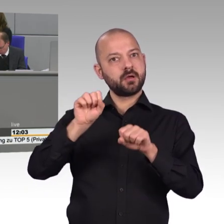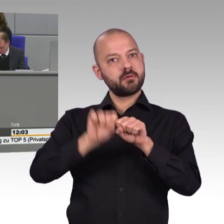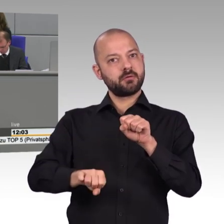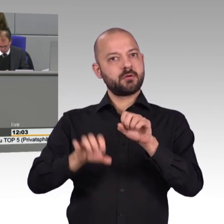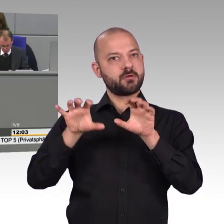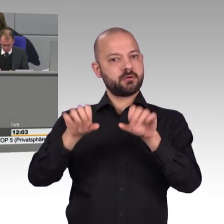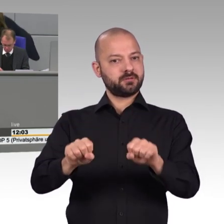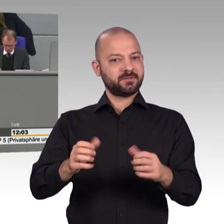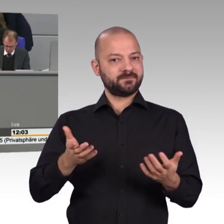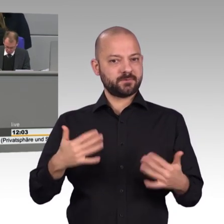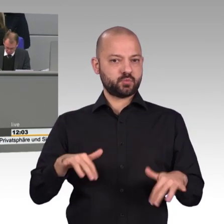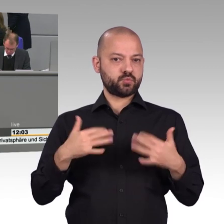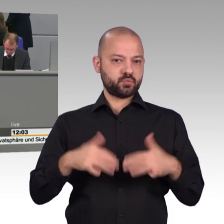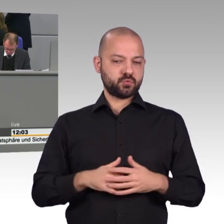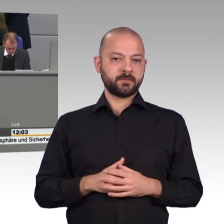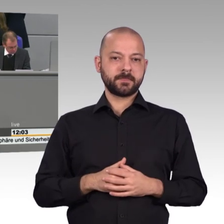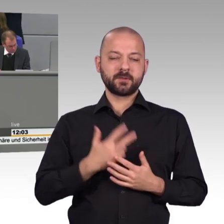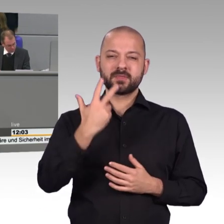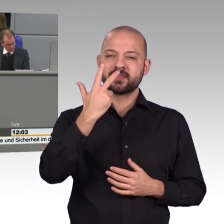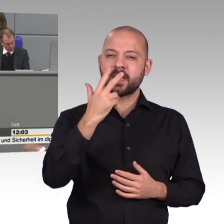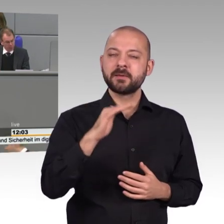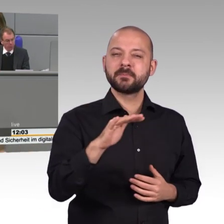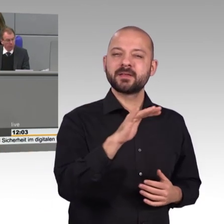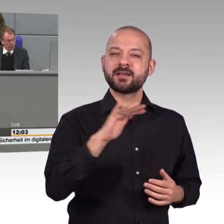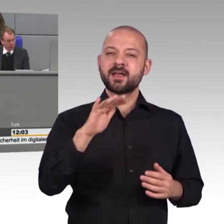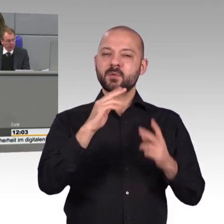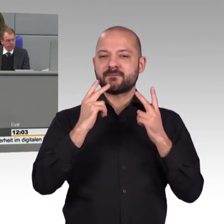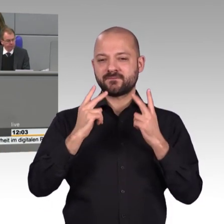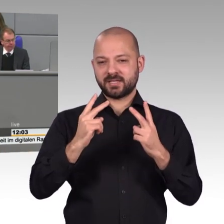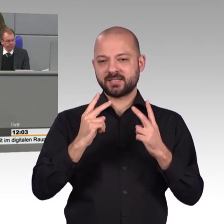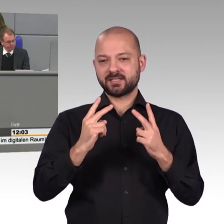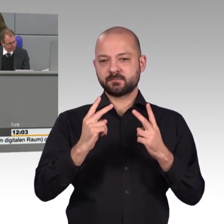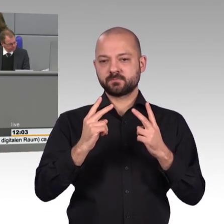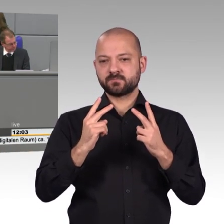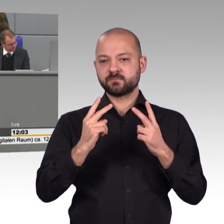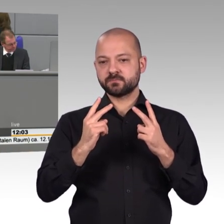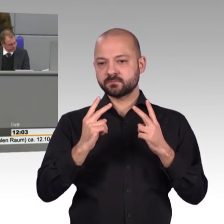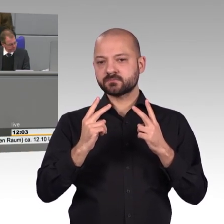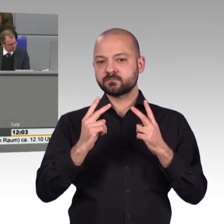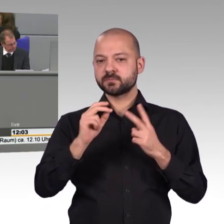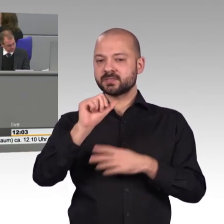zweitens um eine sichere digitale Kommunikation. Und es geht drittens um den